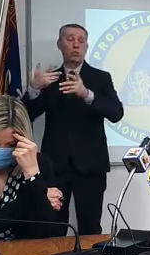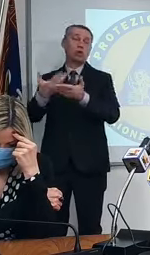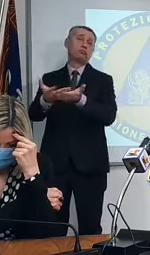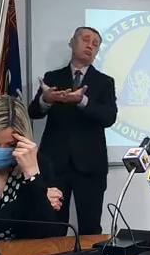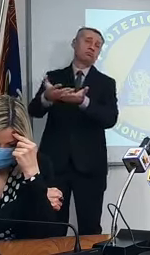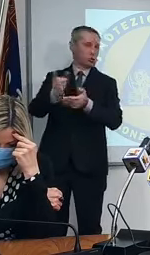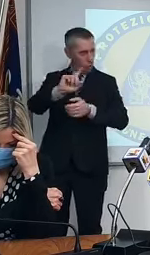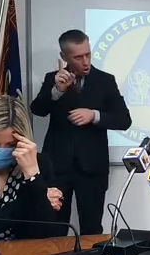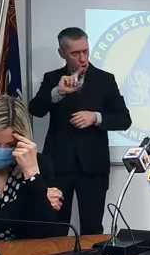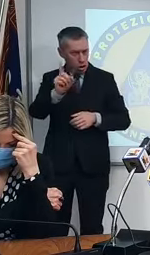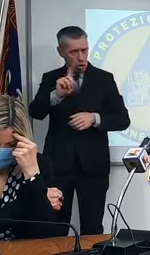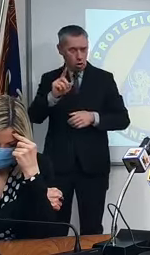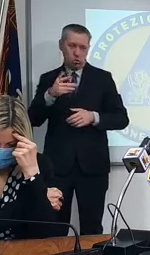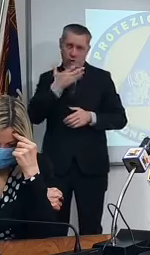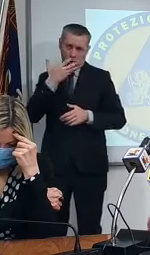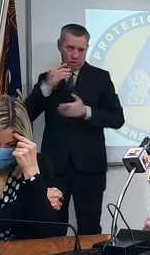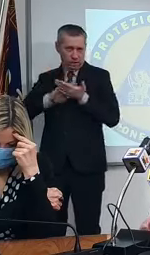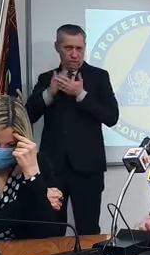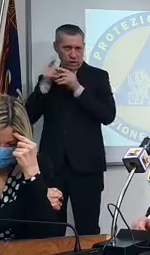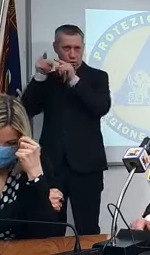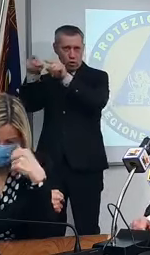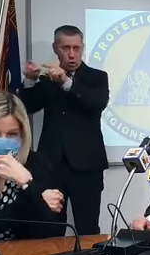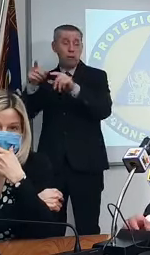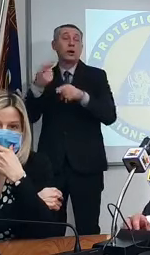puntura questo è poco ma sicuro